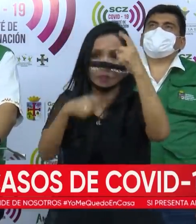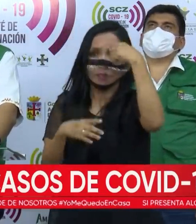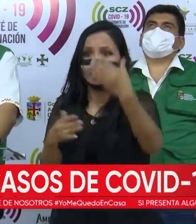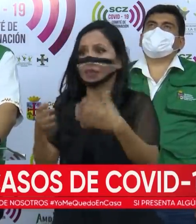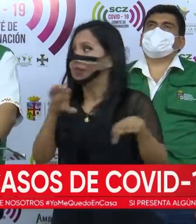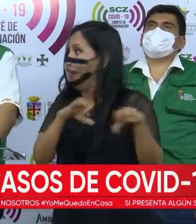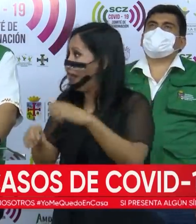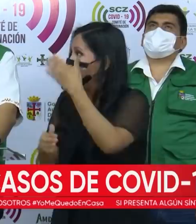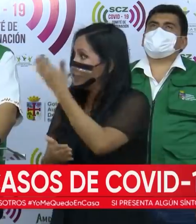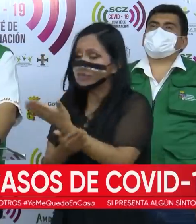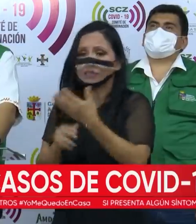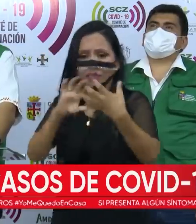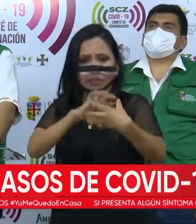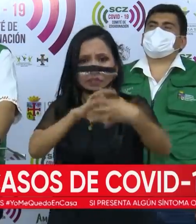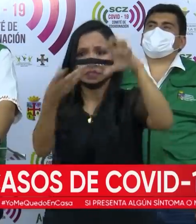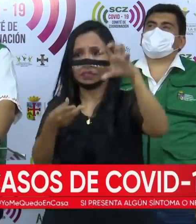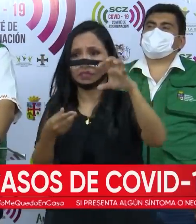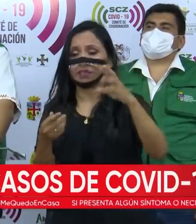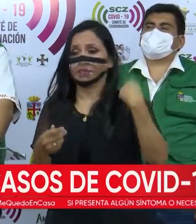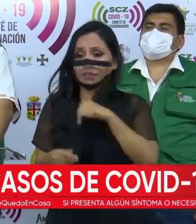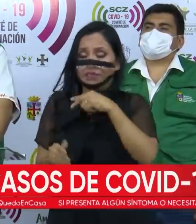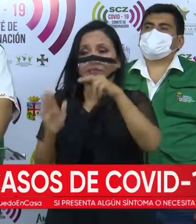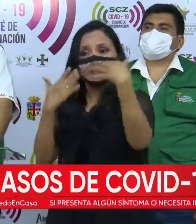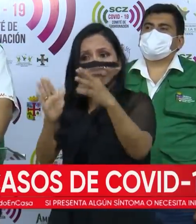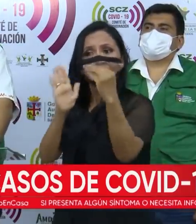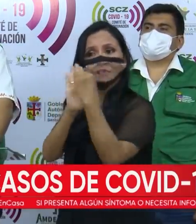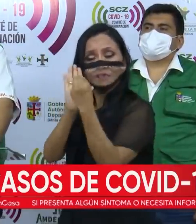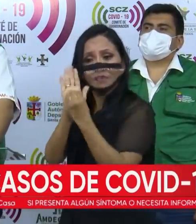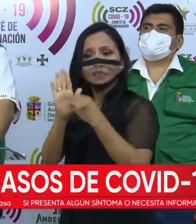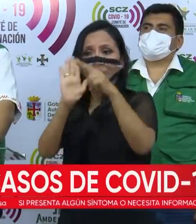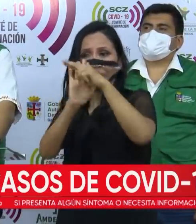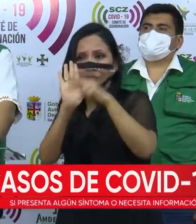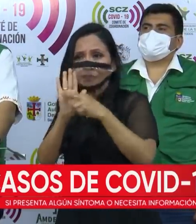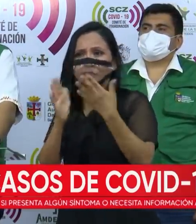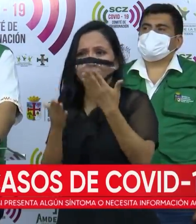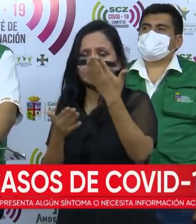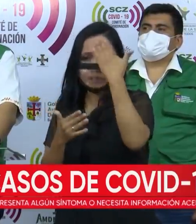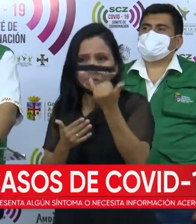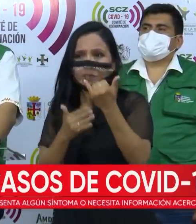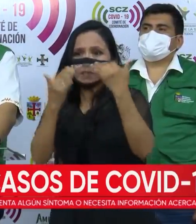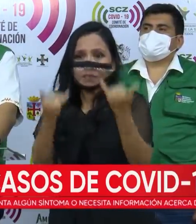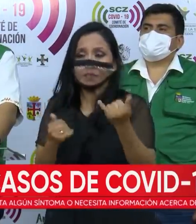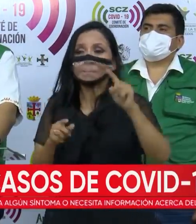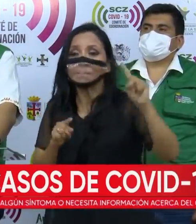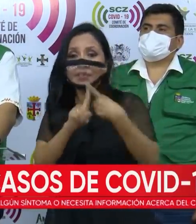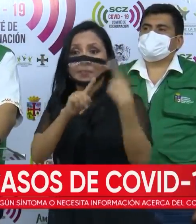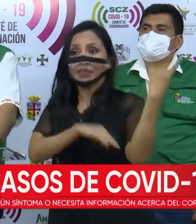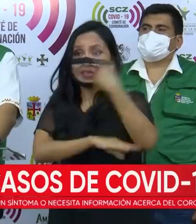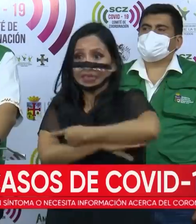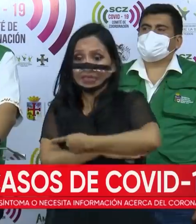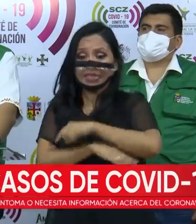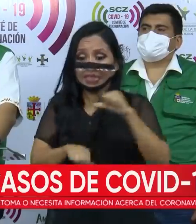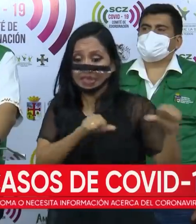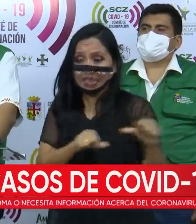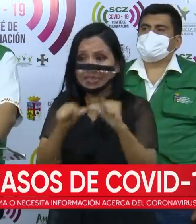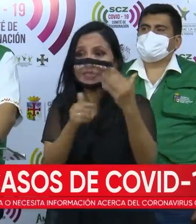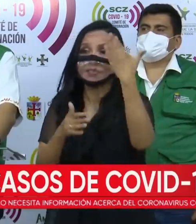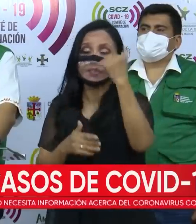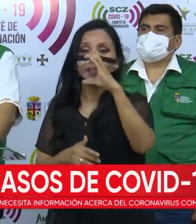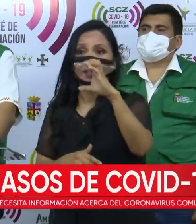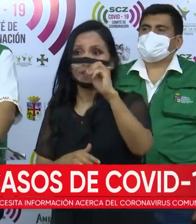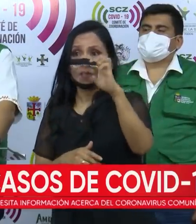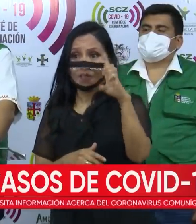contravención a las medidas que se han pedido. Es por eso que hoy se ha terminado el primer día de actividad, después de lo que nos pidió el COE